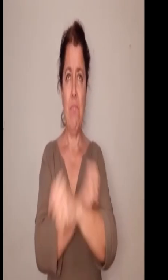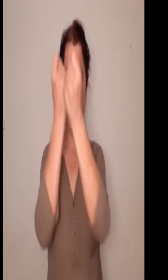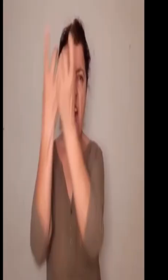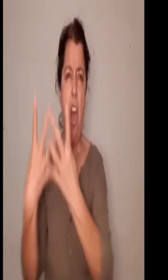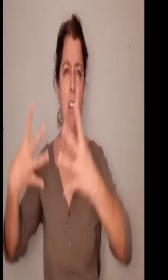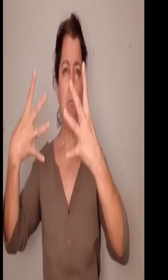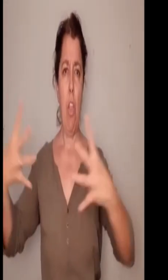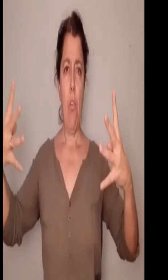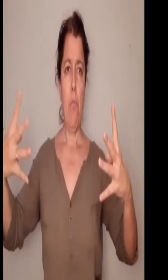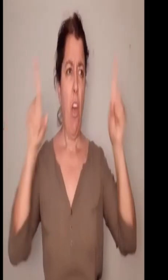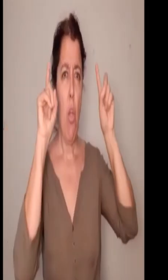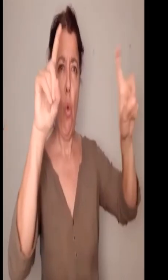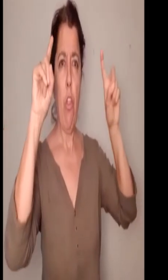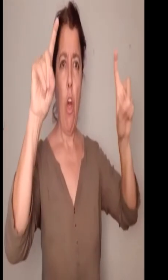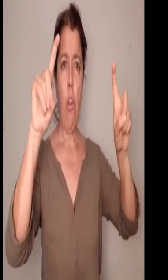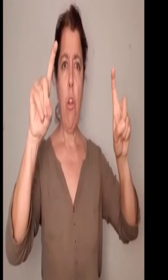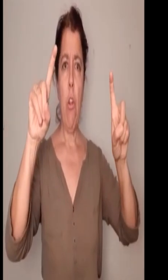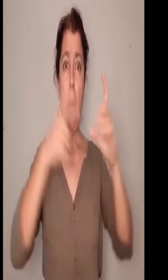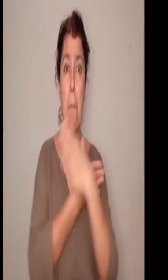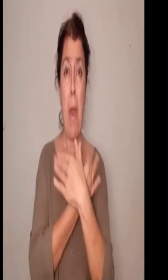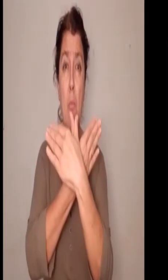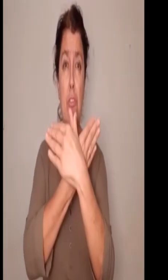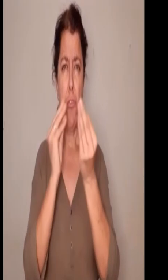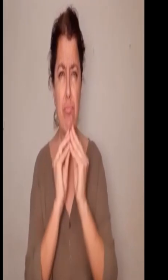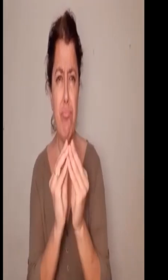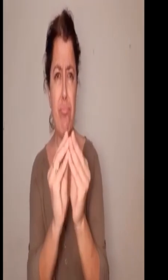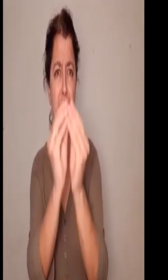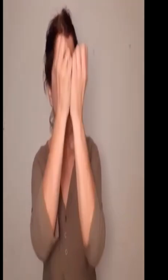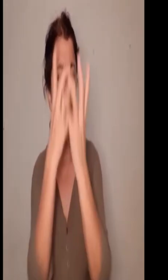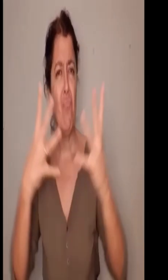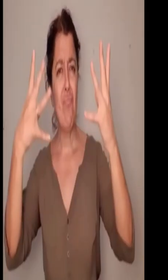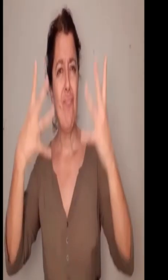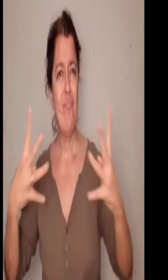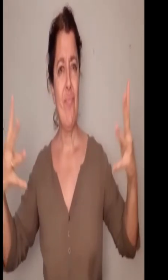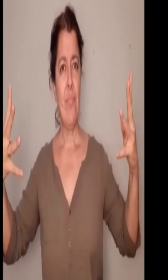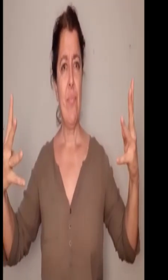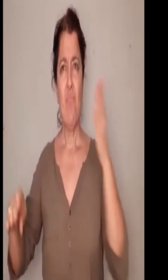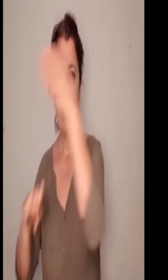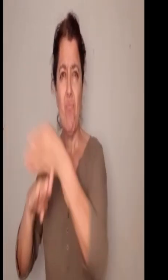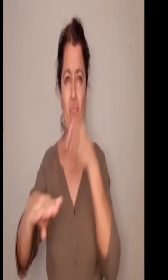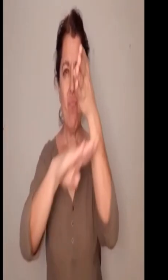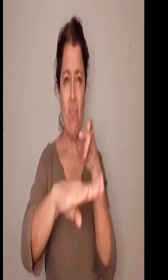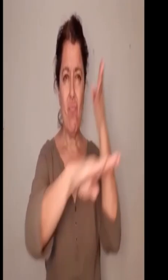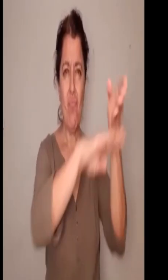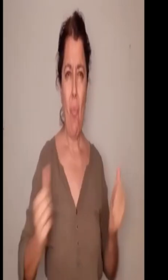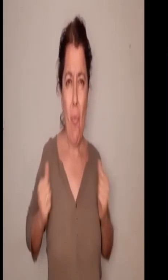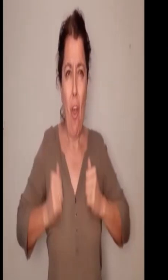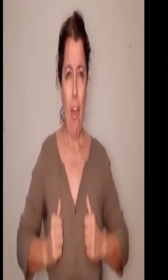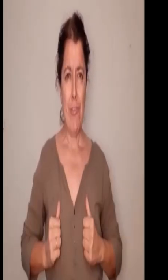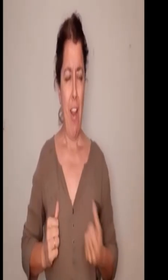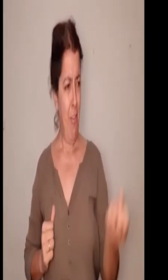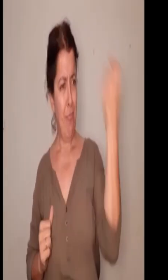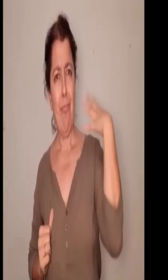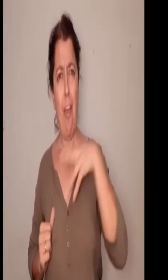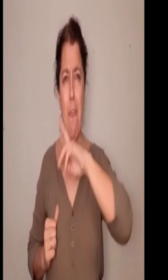Nuestras almas almas segan chillen Y una gran educación Tejerán las mariposas Volarán cualquier rincón Mochilas con valores Y repletas de emoción Impedirán que